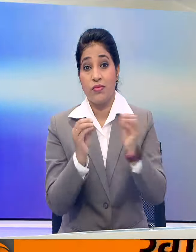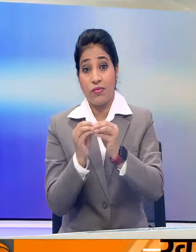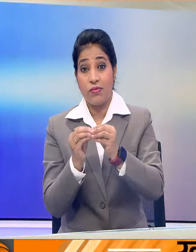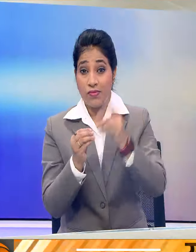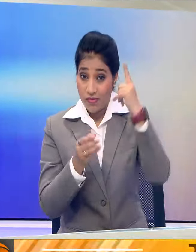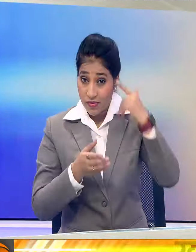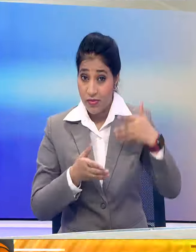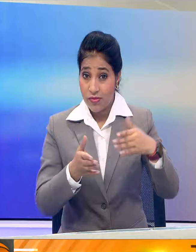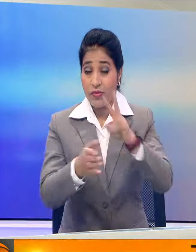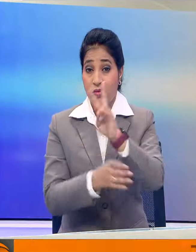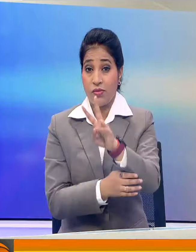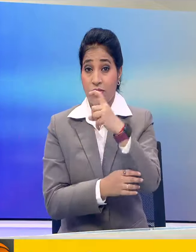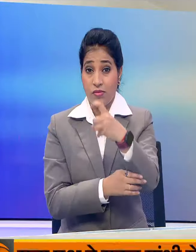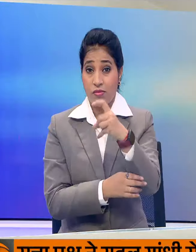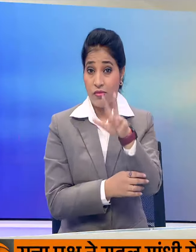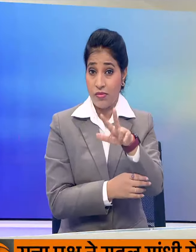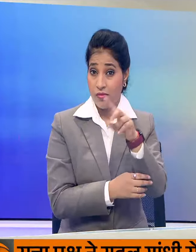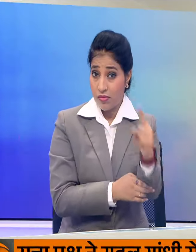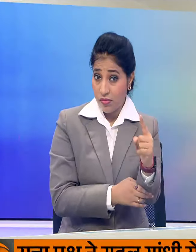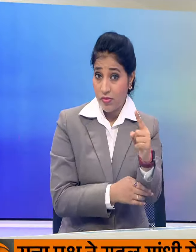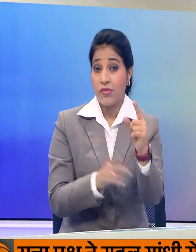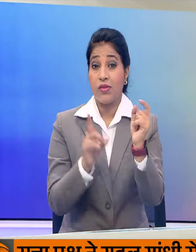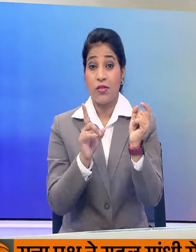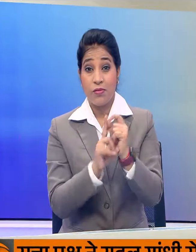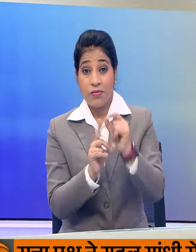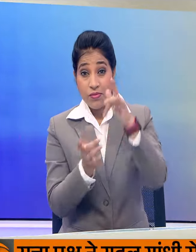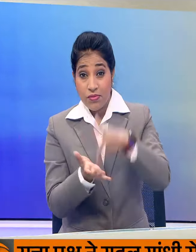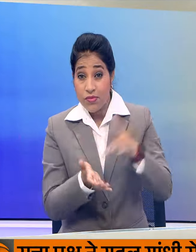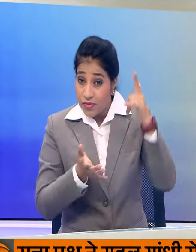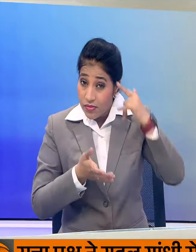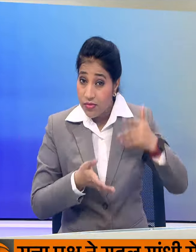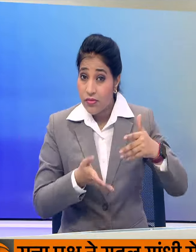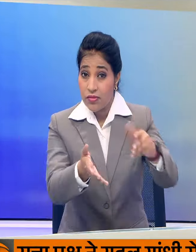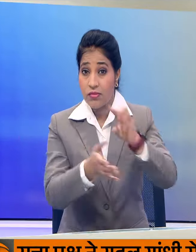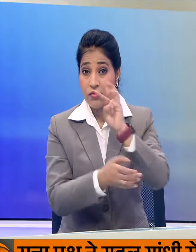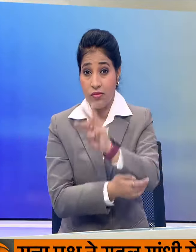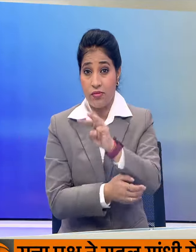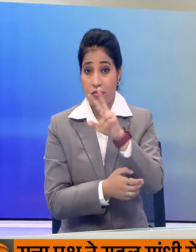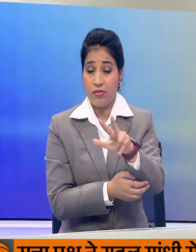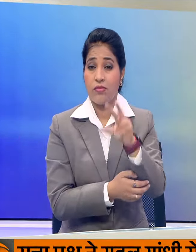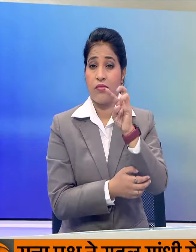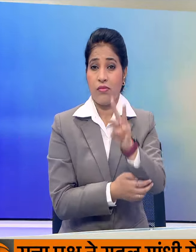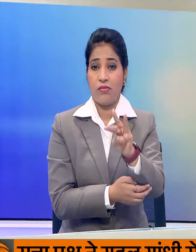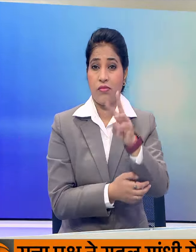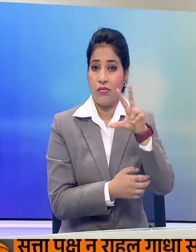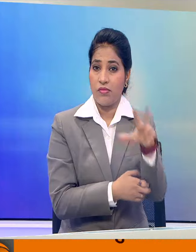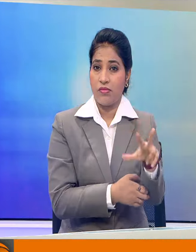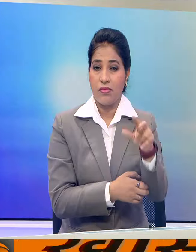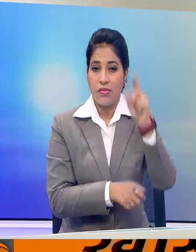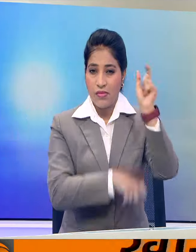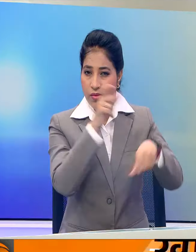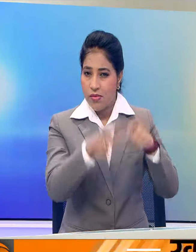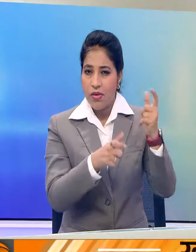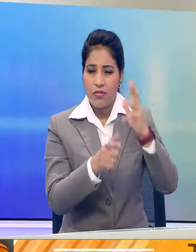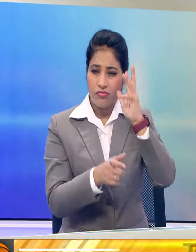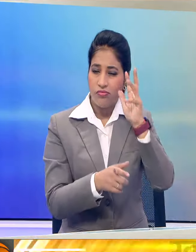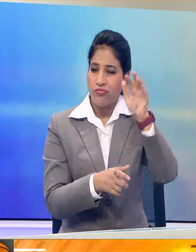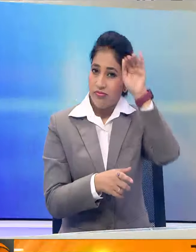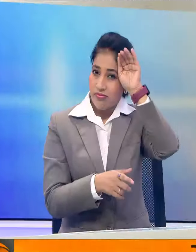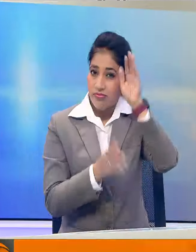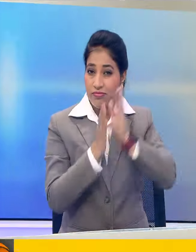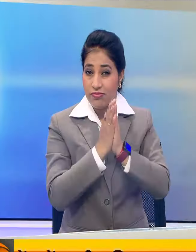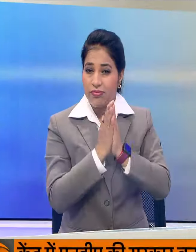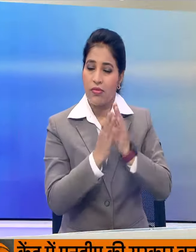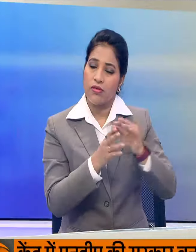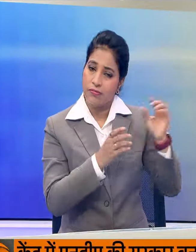से 2781 और पहलगाओं मार्क से 3838 श्रधालू यात्रा के लिए